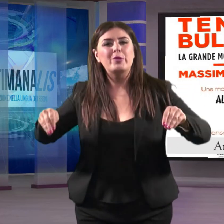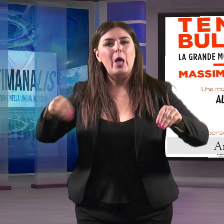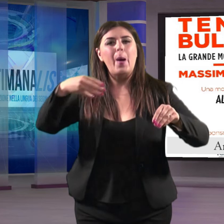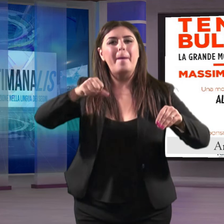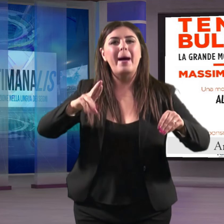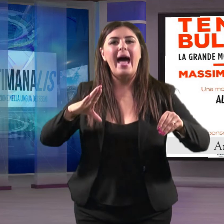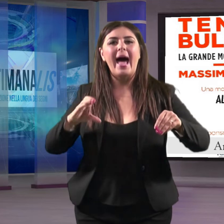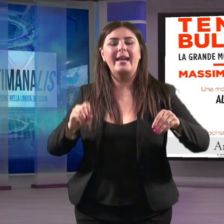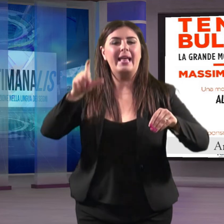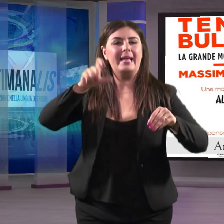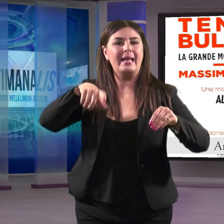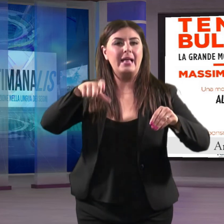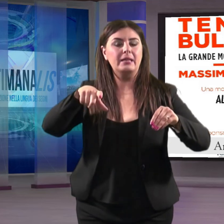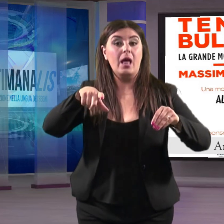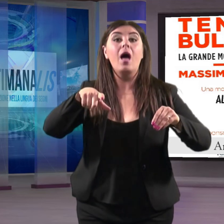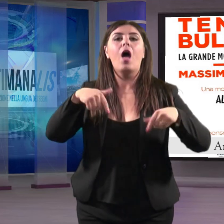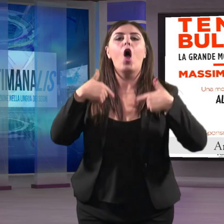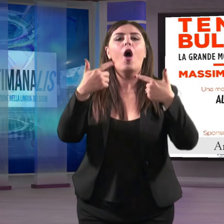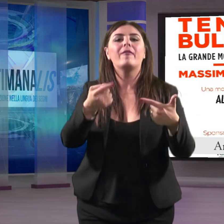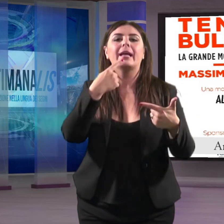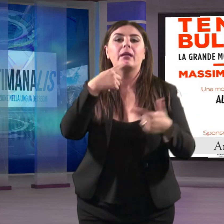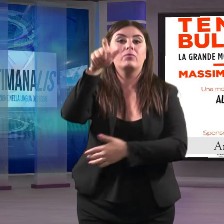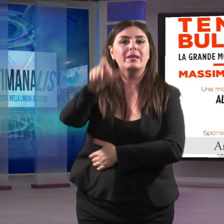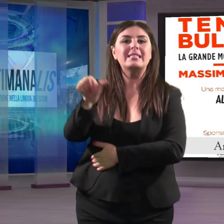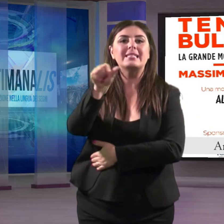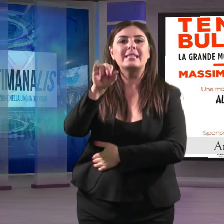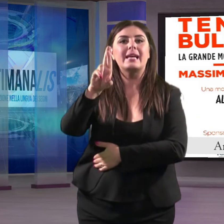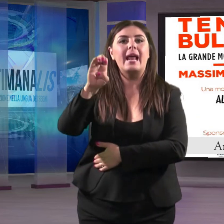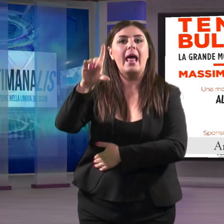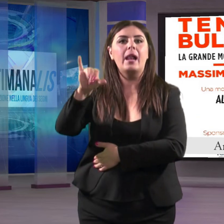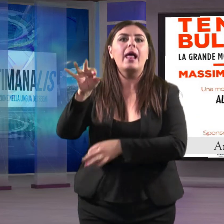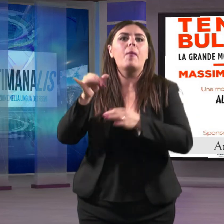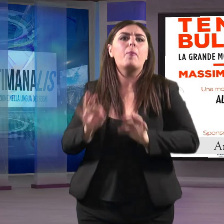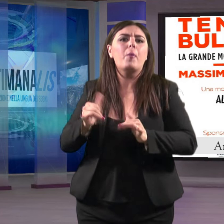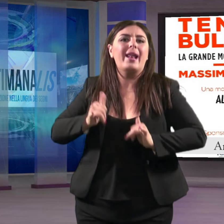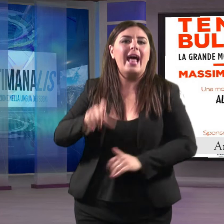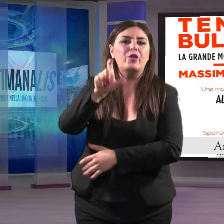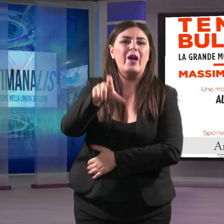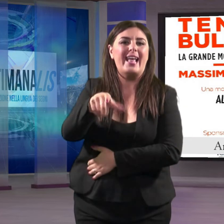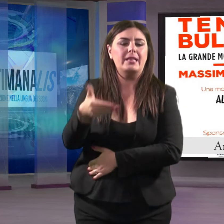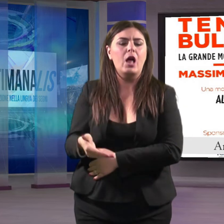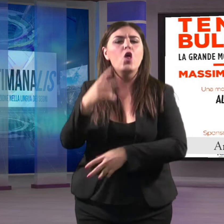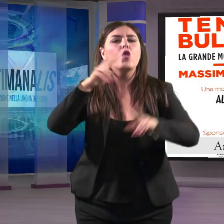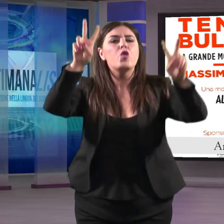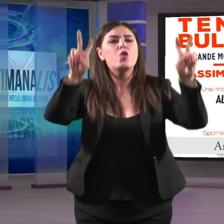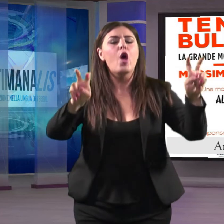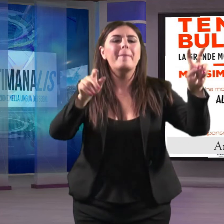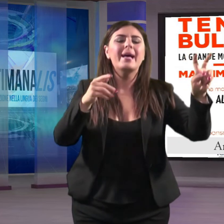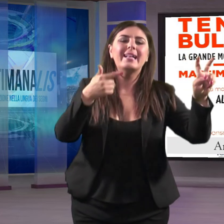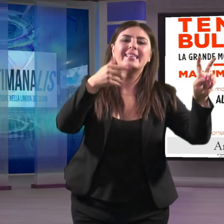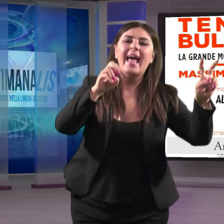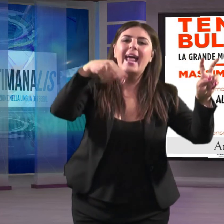sua città natale, dedica a Massimo Sirelli. Si intitola Teneri Bulloni ed è curata da